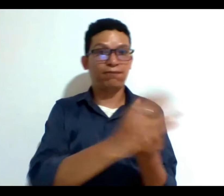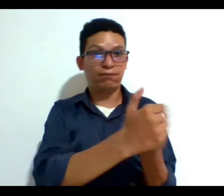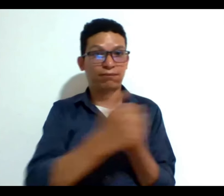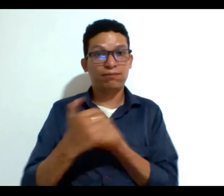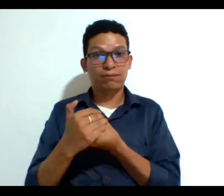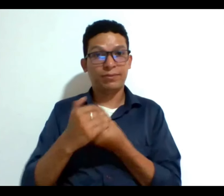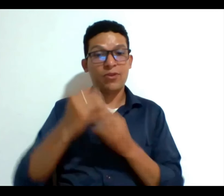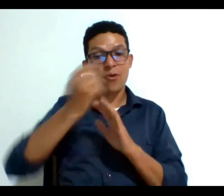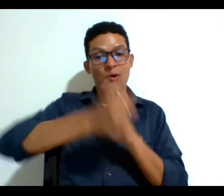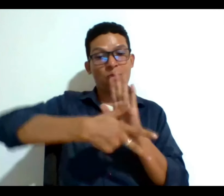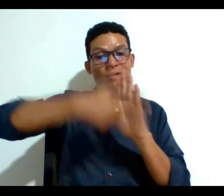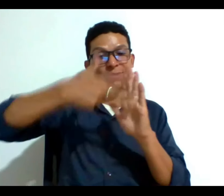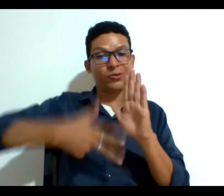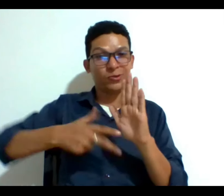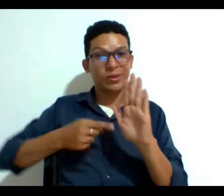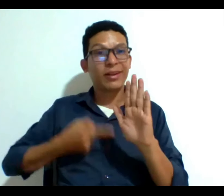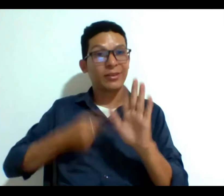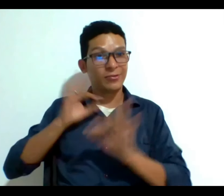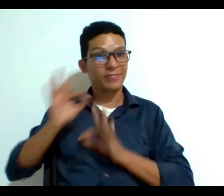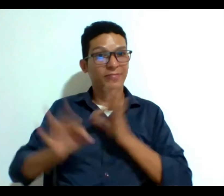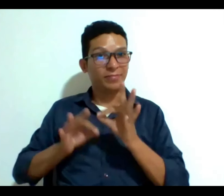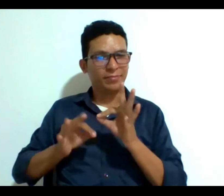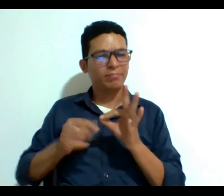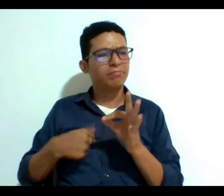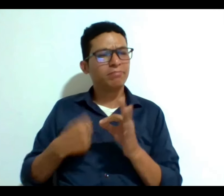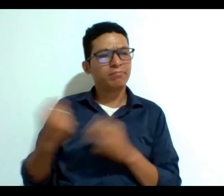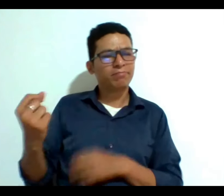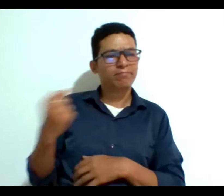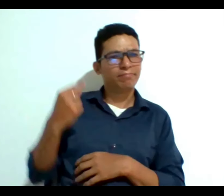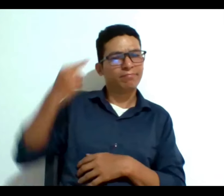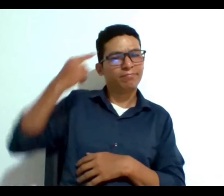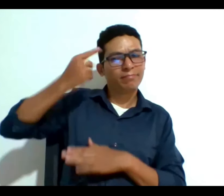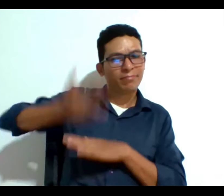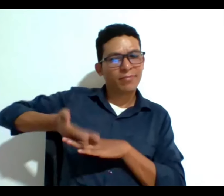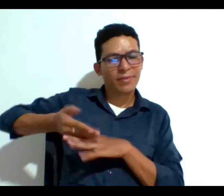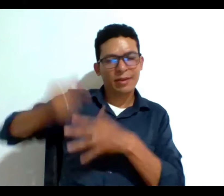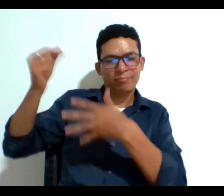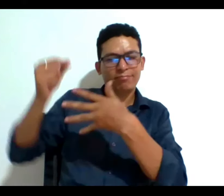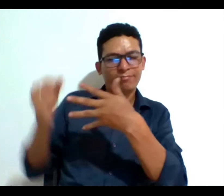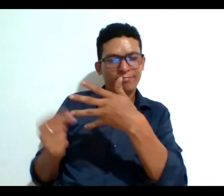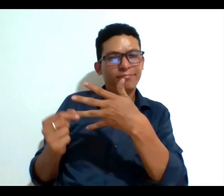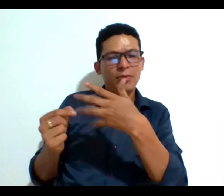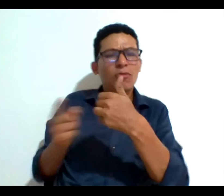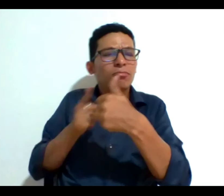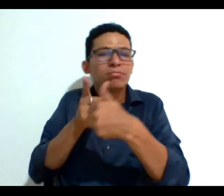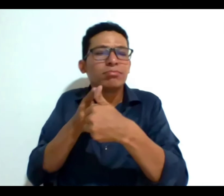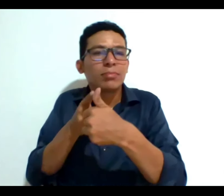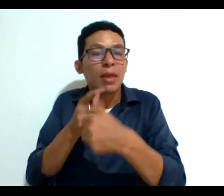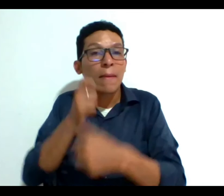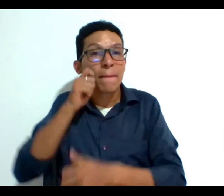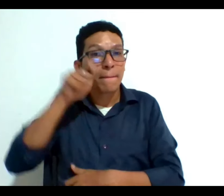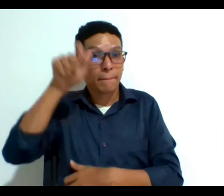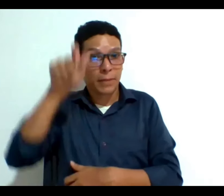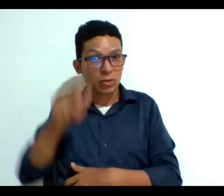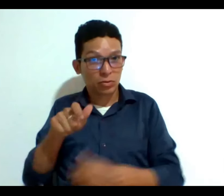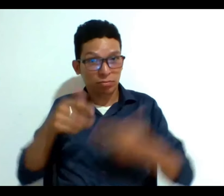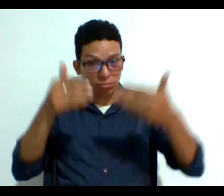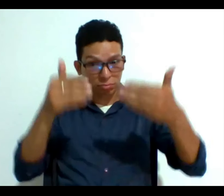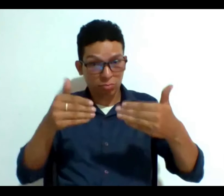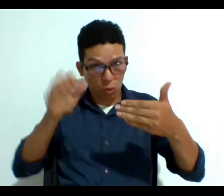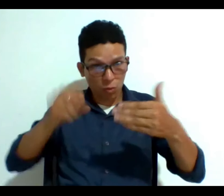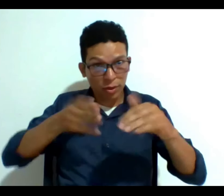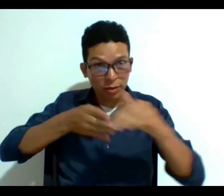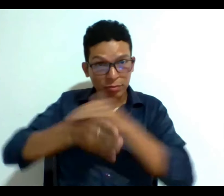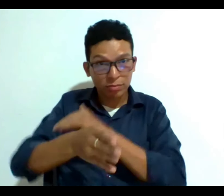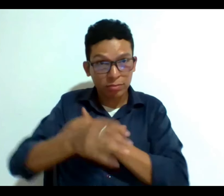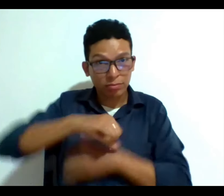y la pregunta que nos plantea este caso yo creo que bueno son varias pero una es ¿puede una persona con discapacidad acceder a este derecho